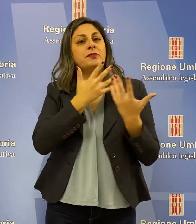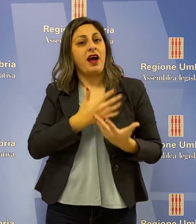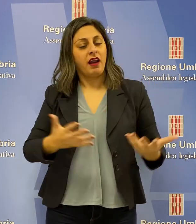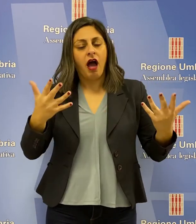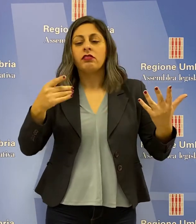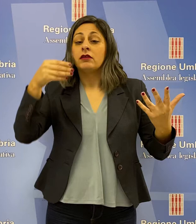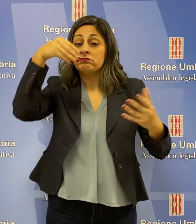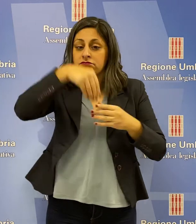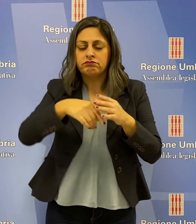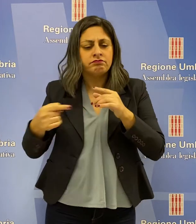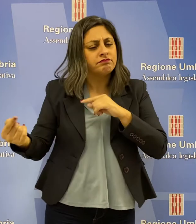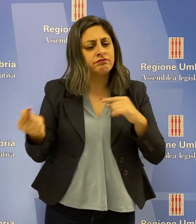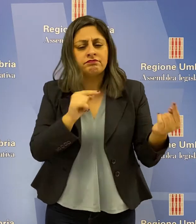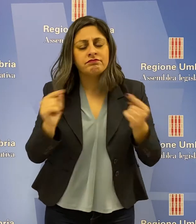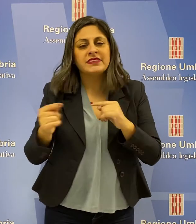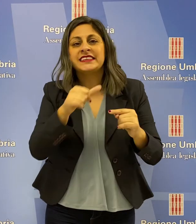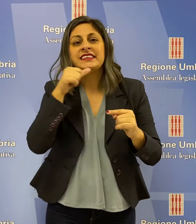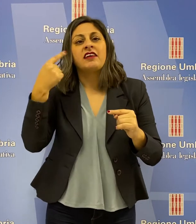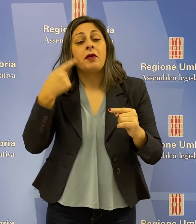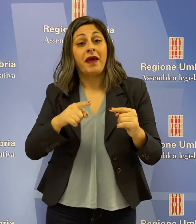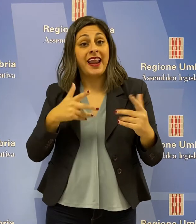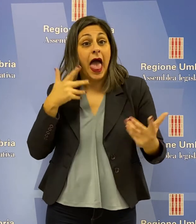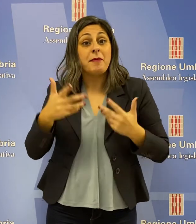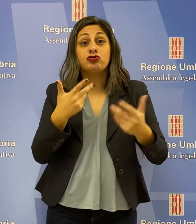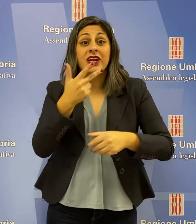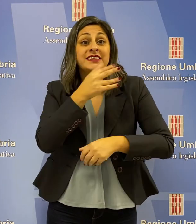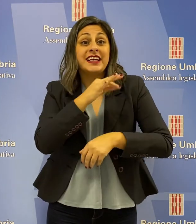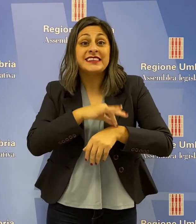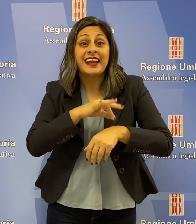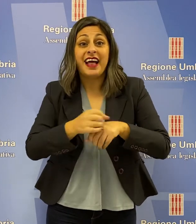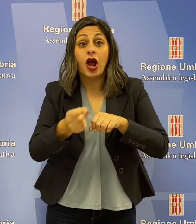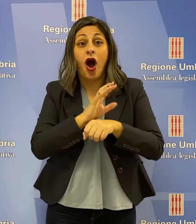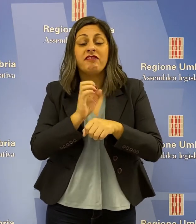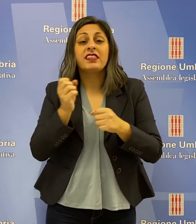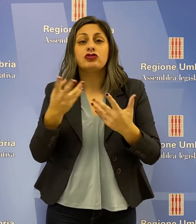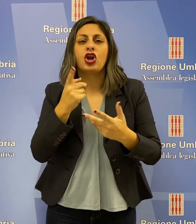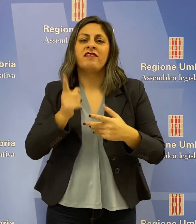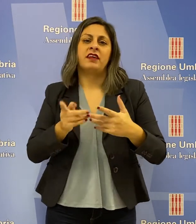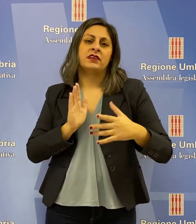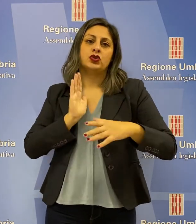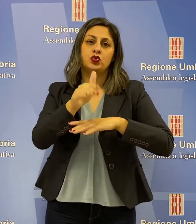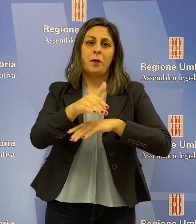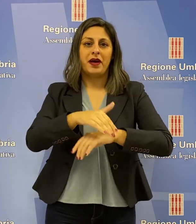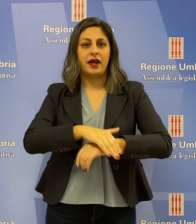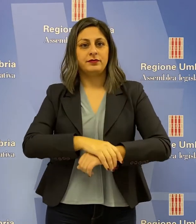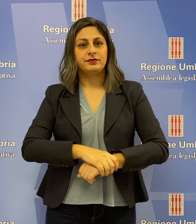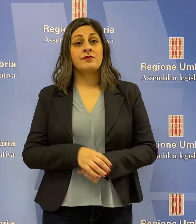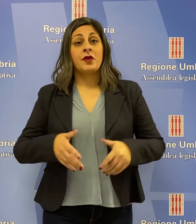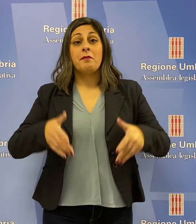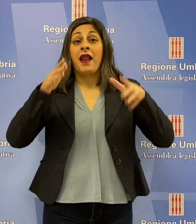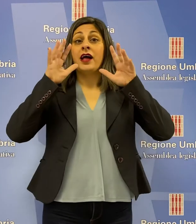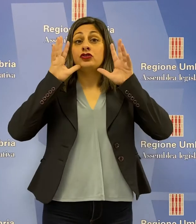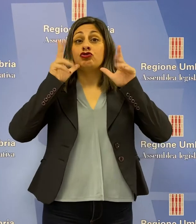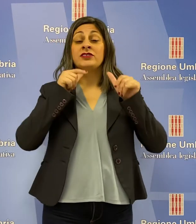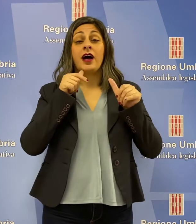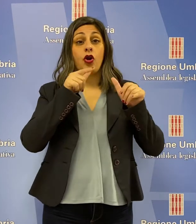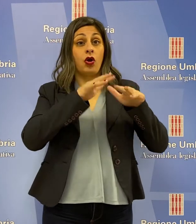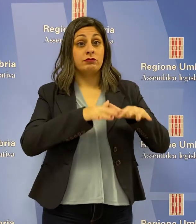luogo di interlocuzione per affrontare e superare l'emergenza sanitaria Covid-19. L'Aula di Palazzo